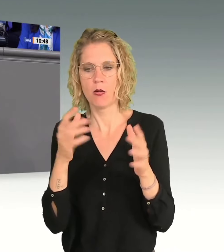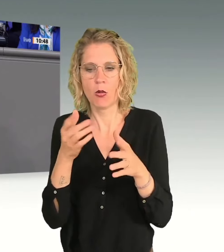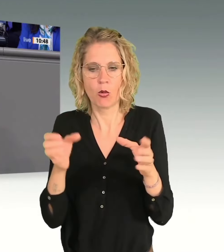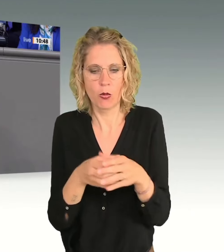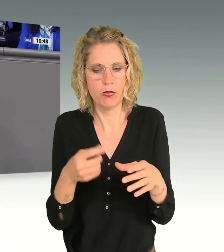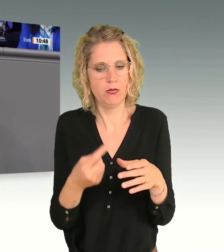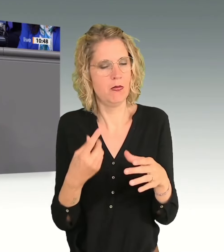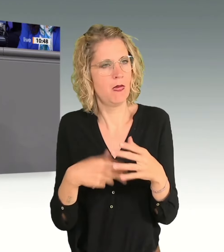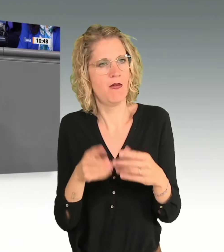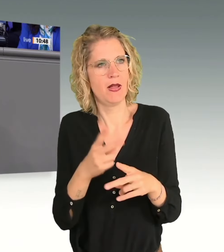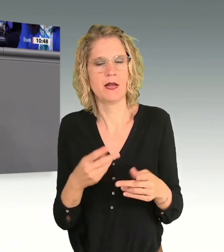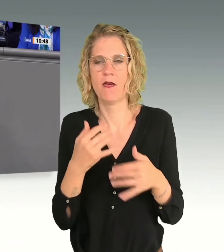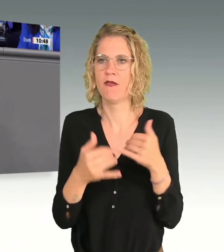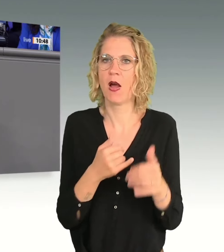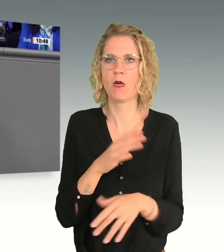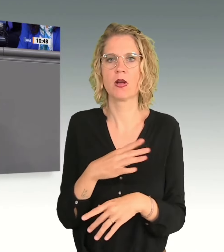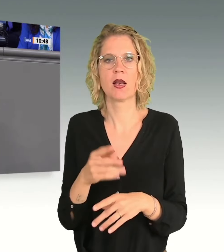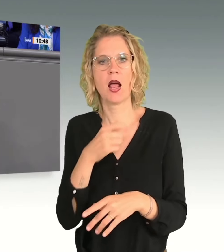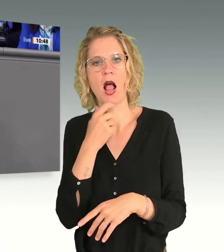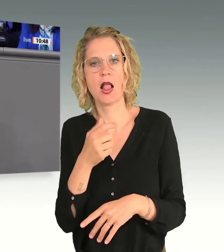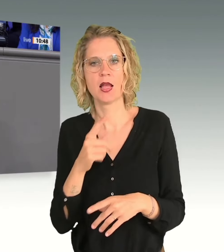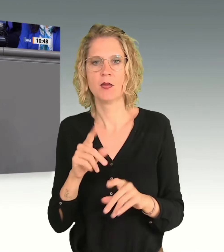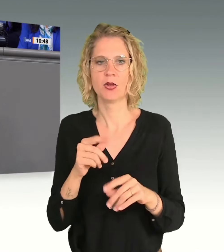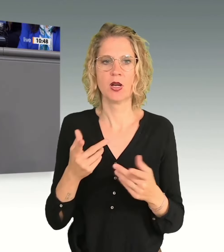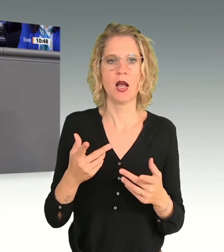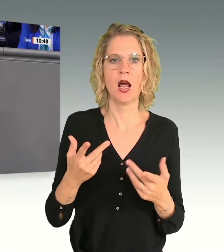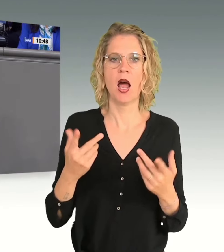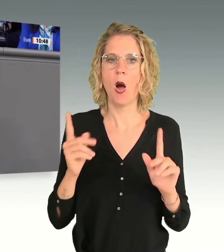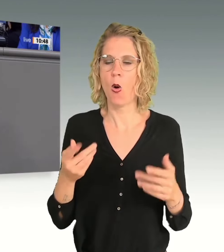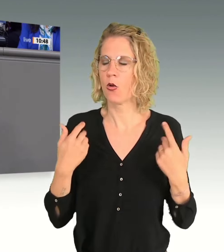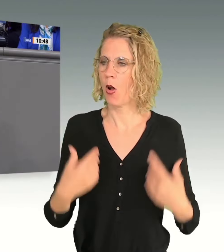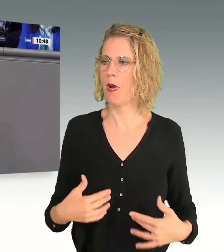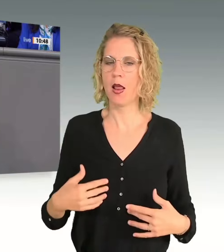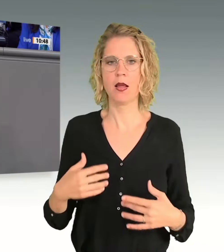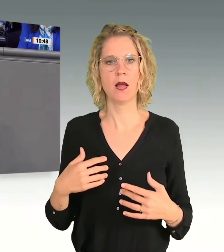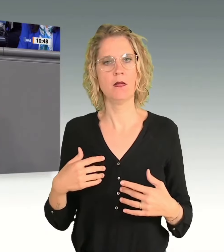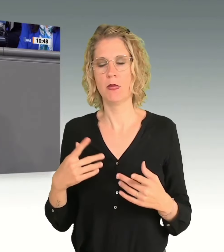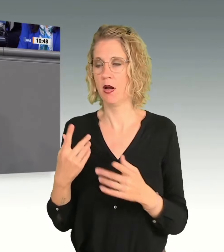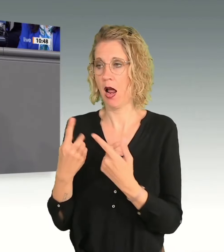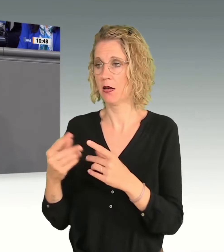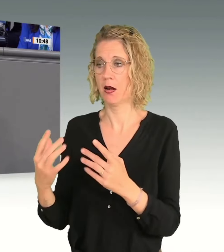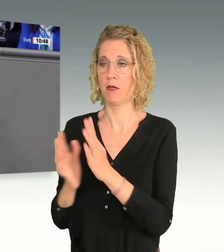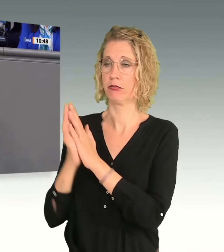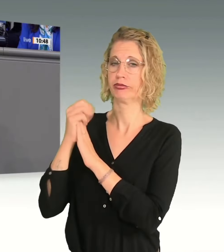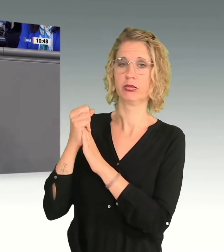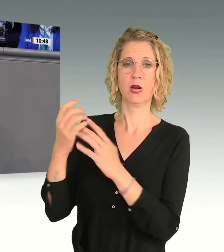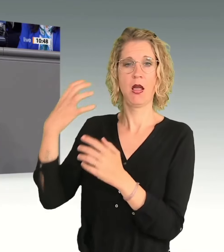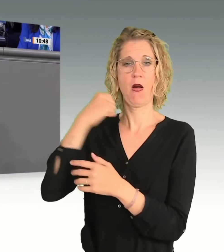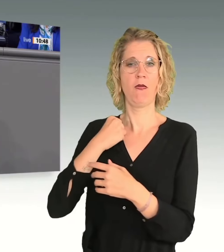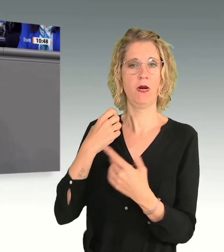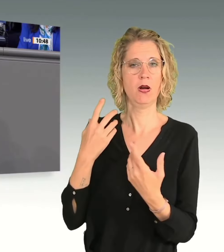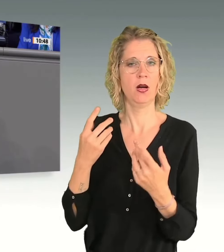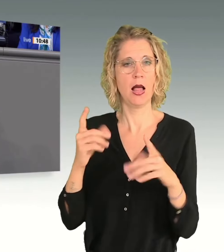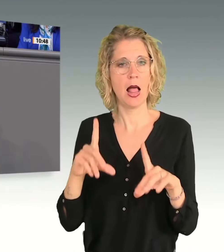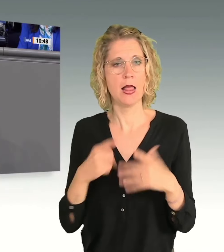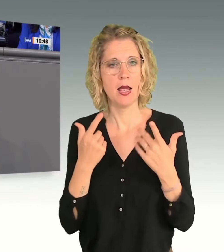bei Angriffen gegen das Leben, körperliche Unversehrtheit und sexuelle Selbstbestimmung ausgesetzt sind. Dieser schwammige Begriff ist jetzt nicht